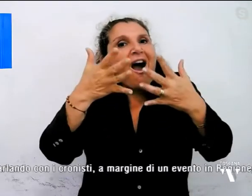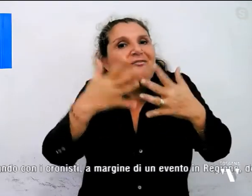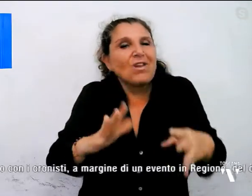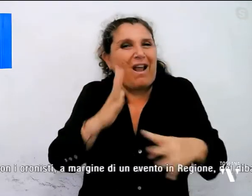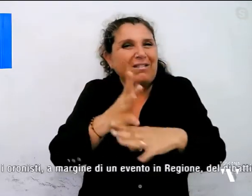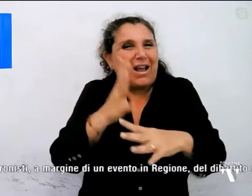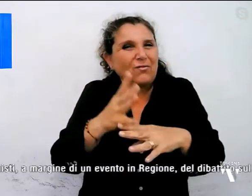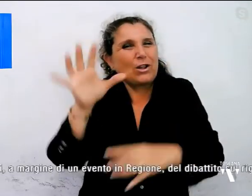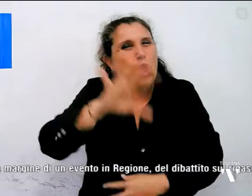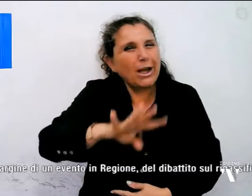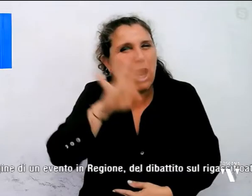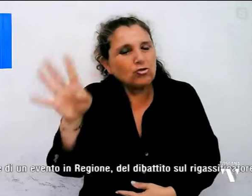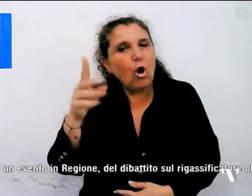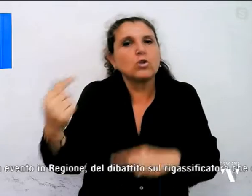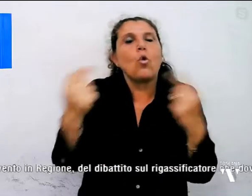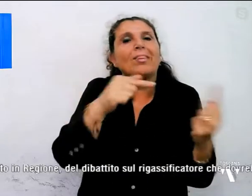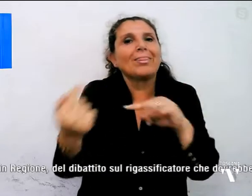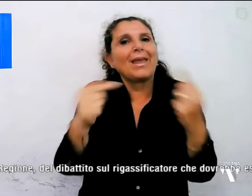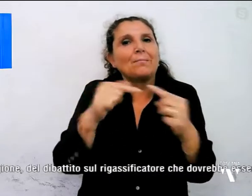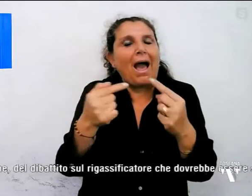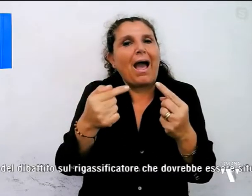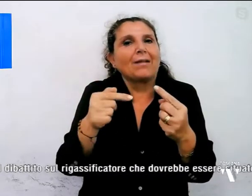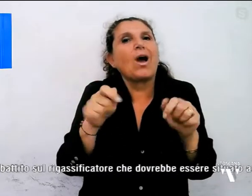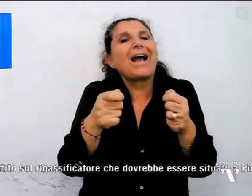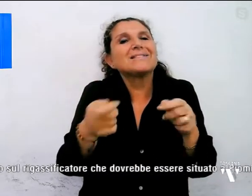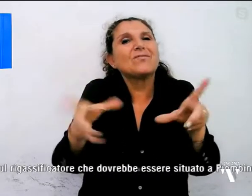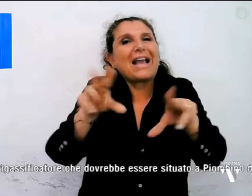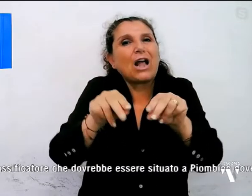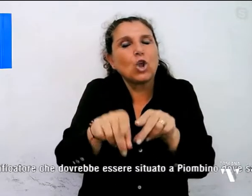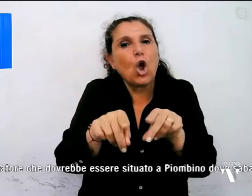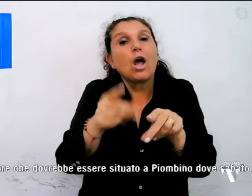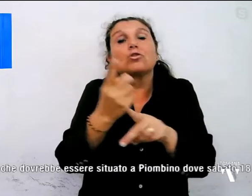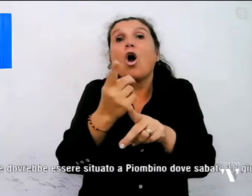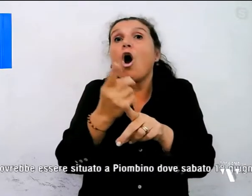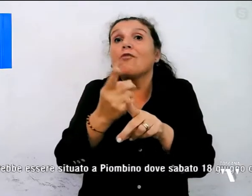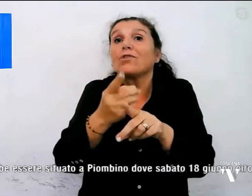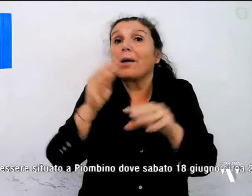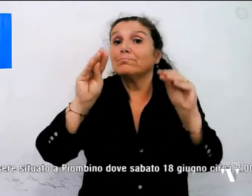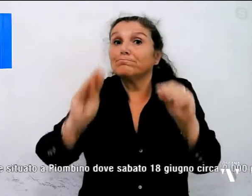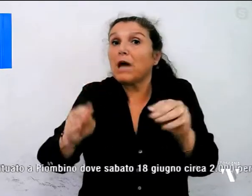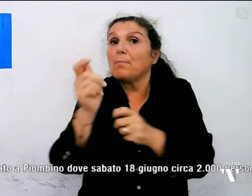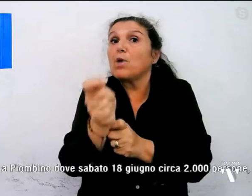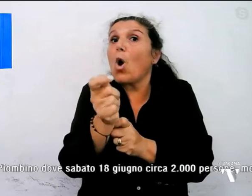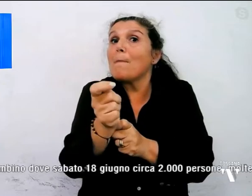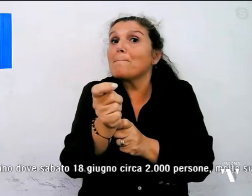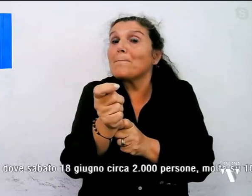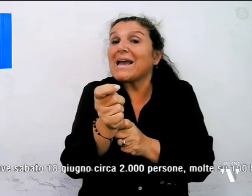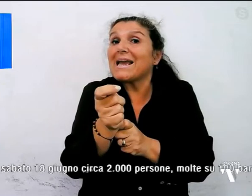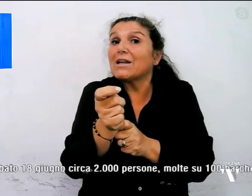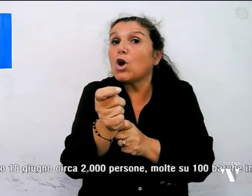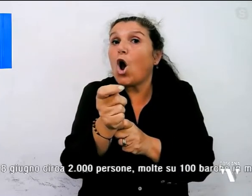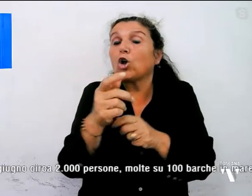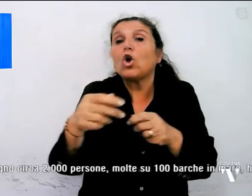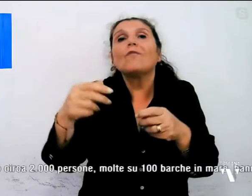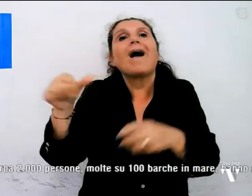dibattito del rigassificatore che dovrebbe essere situato a Piombino e dove sabato 18